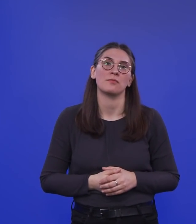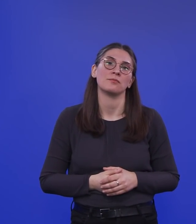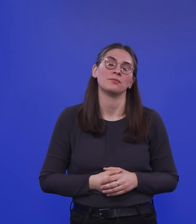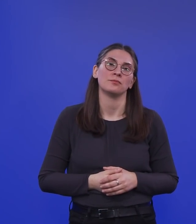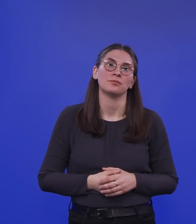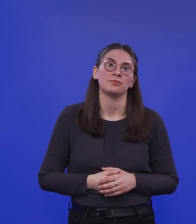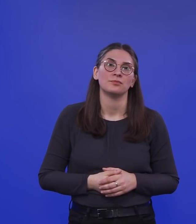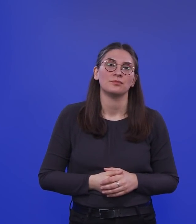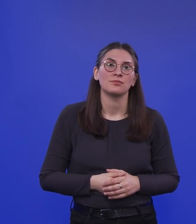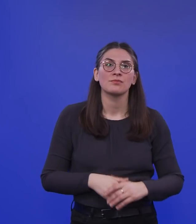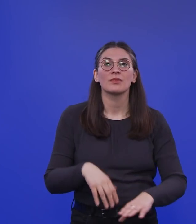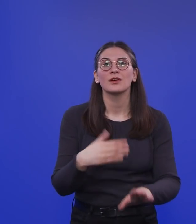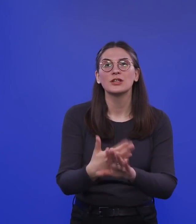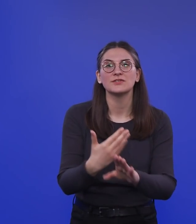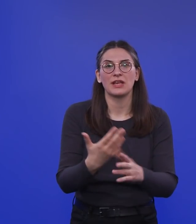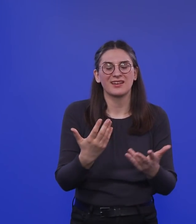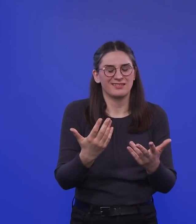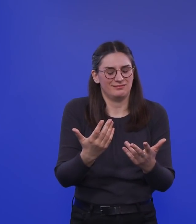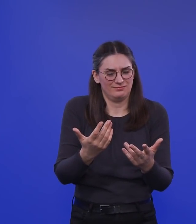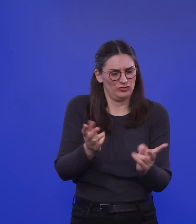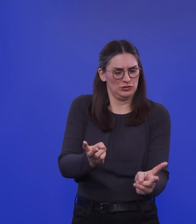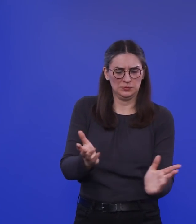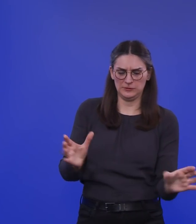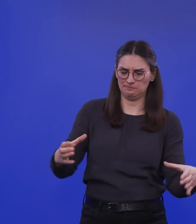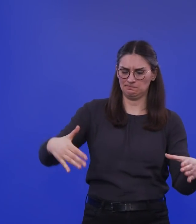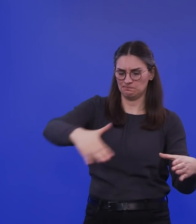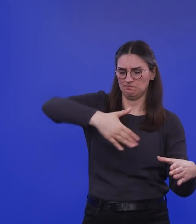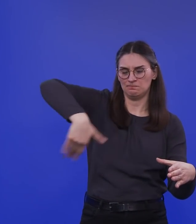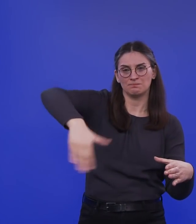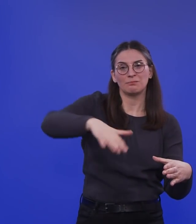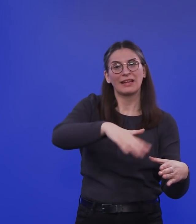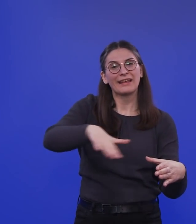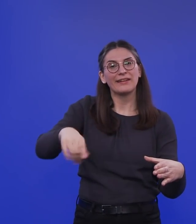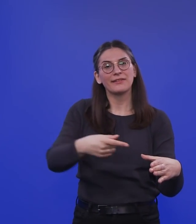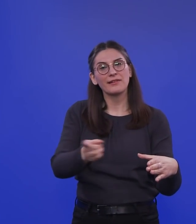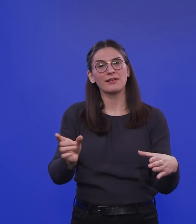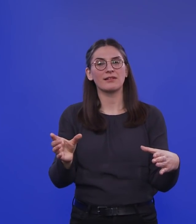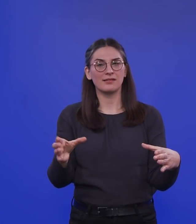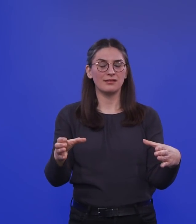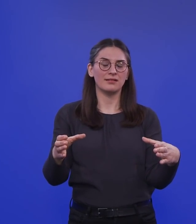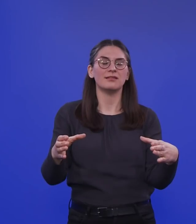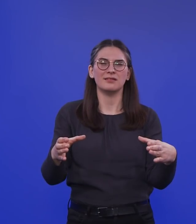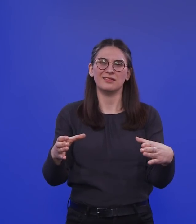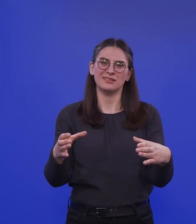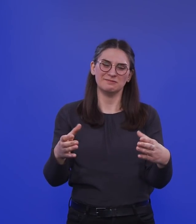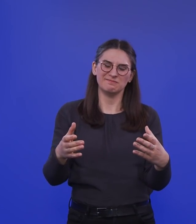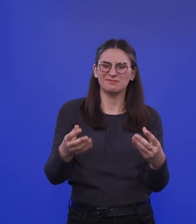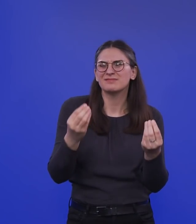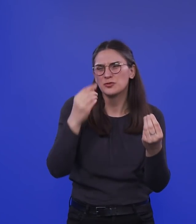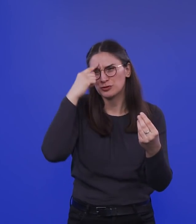auch vollkommen berechtigt, zu sagen, die Kinder sind nun mal, und gerade wenn wir uns Szenarien überlegen